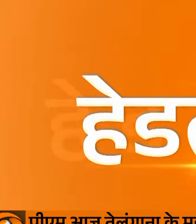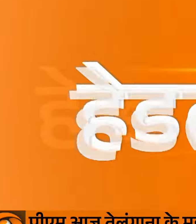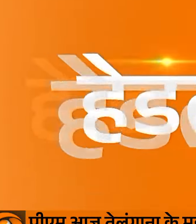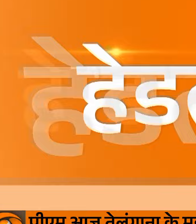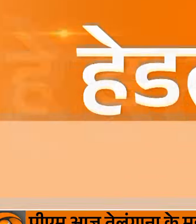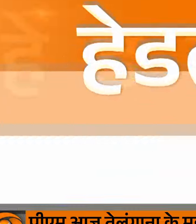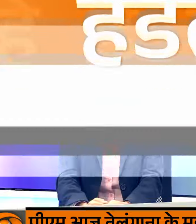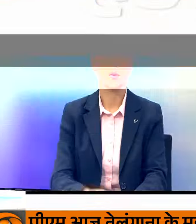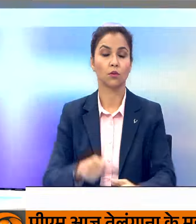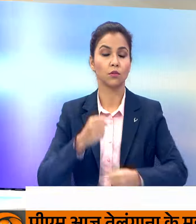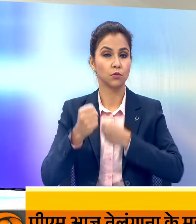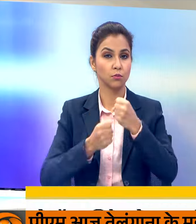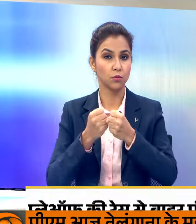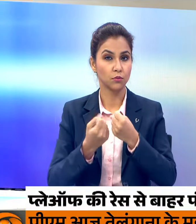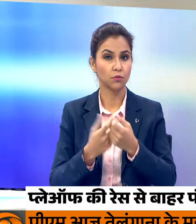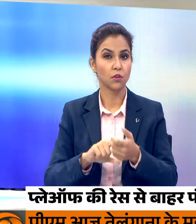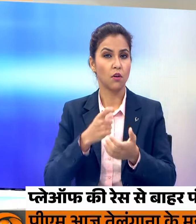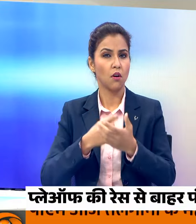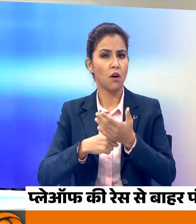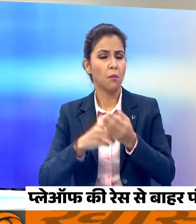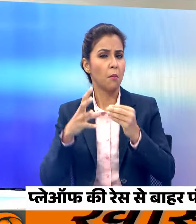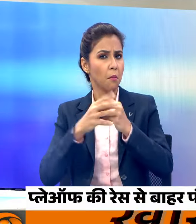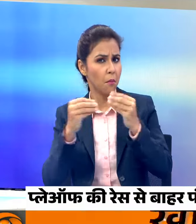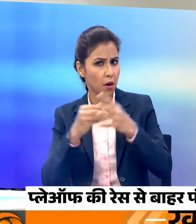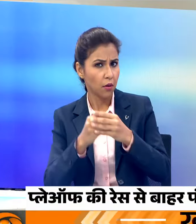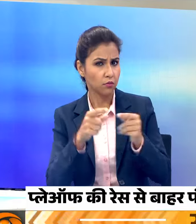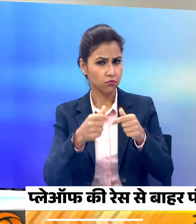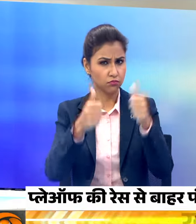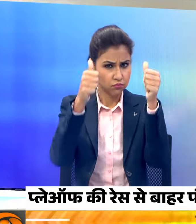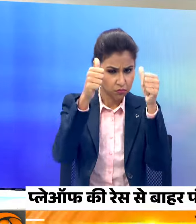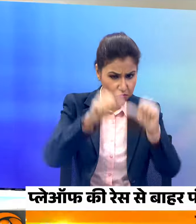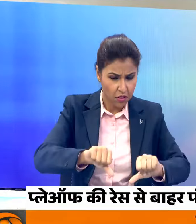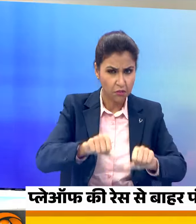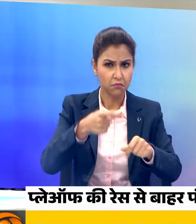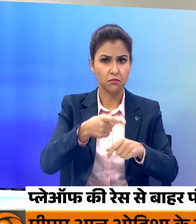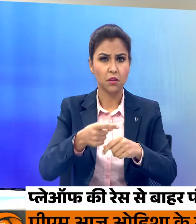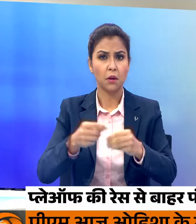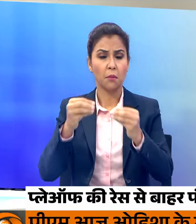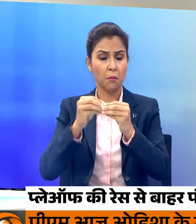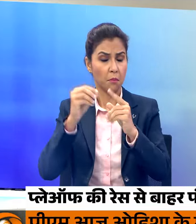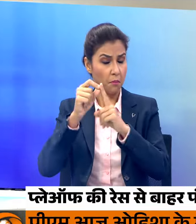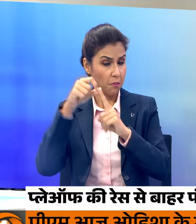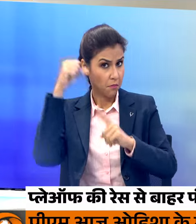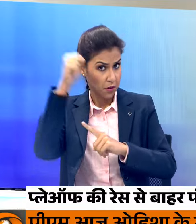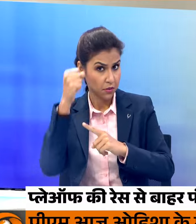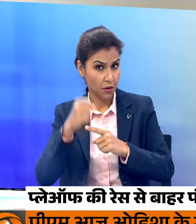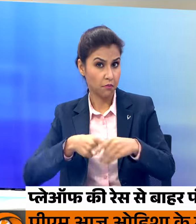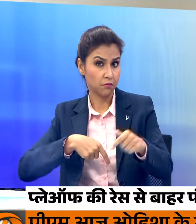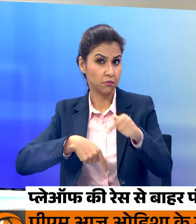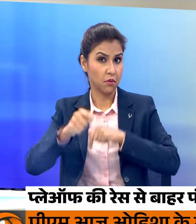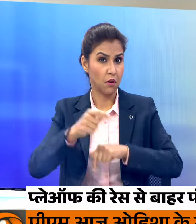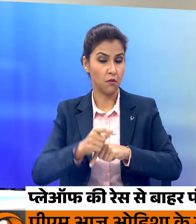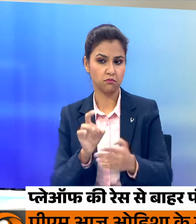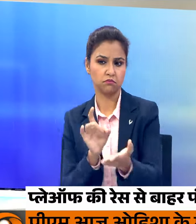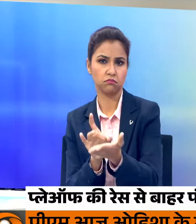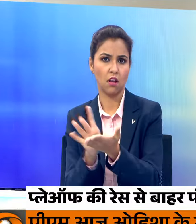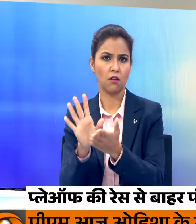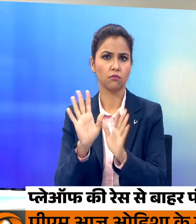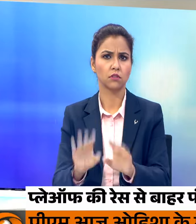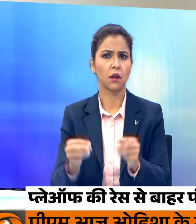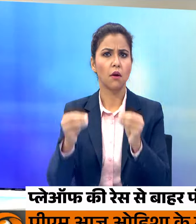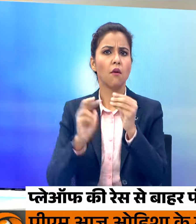और खेल की खबरों में रॉयल चालेंजर्स बैंगलोर से हार के बाद पंजाब किंग्स प्ले ओफ की रेस से बाहर